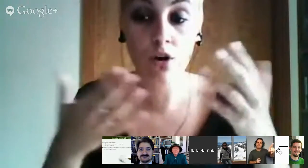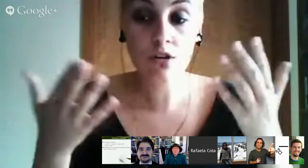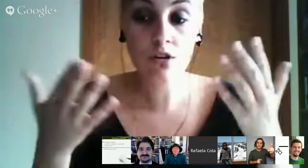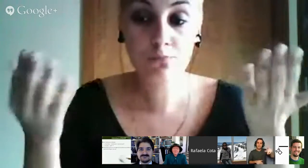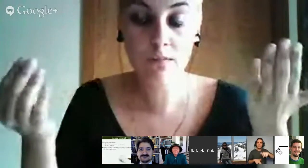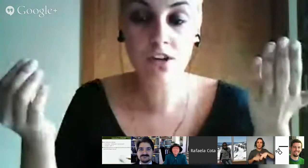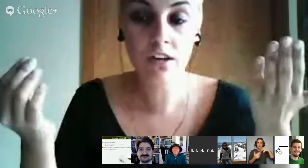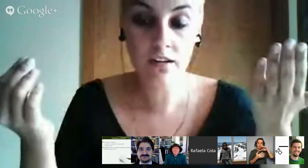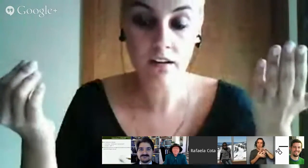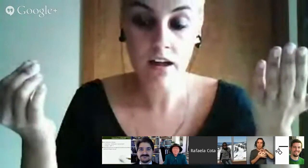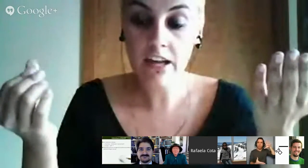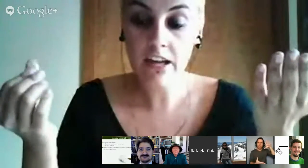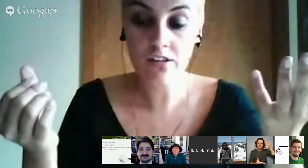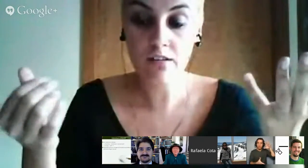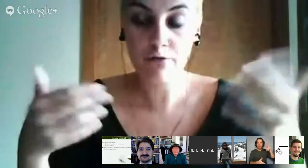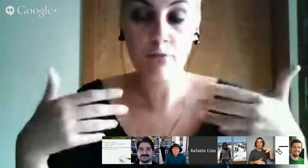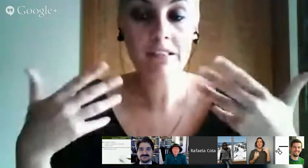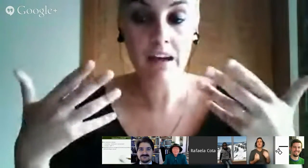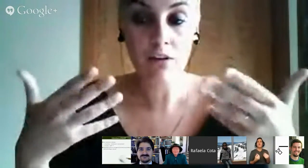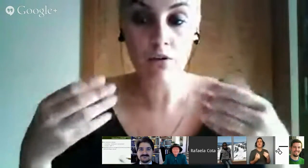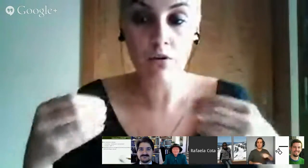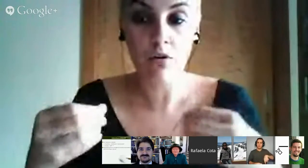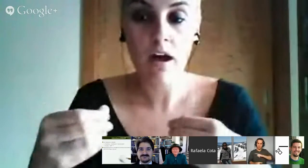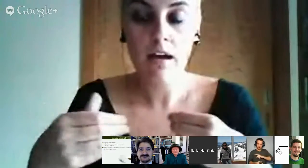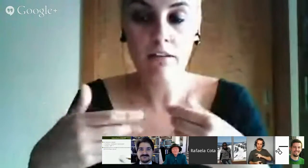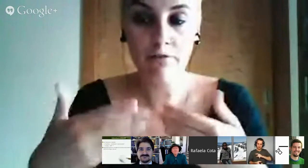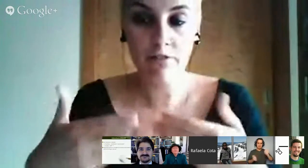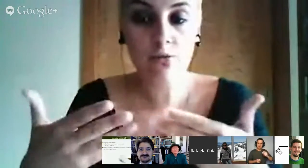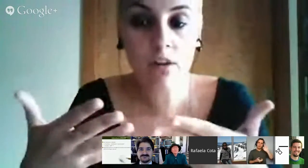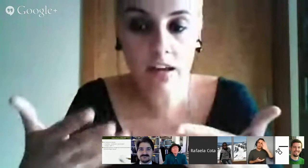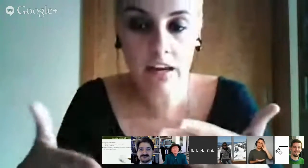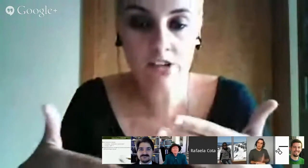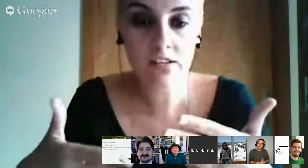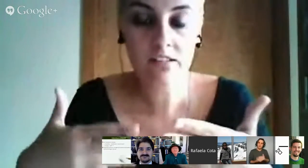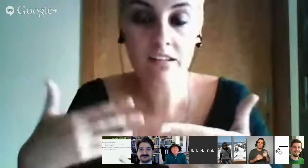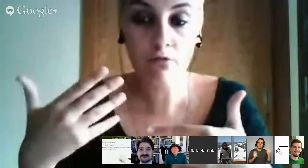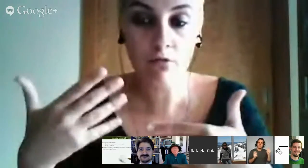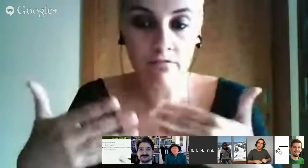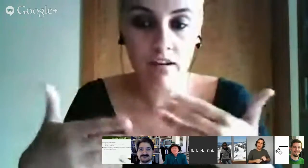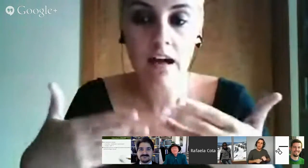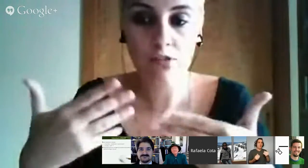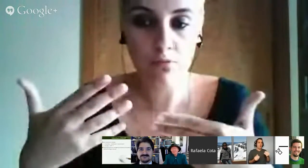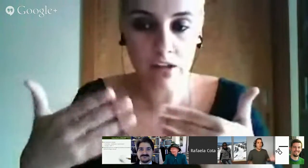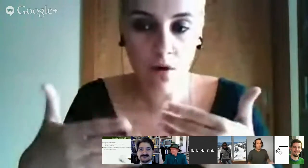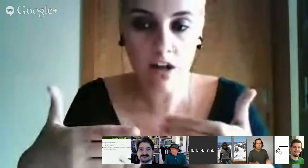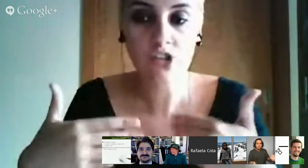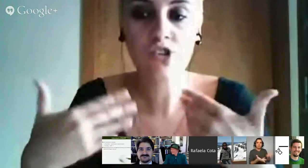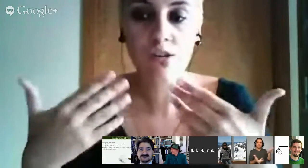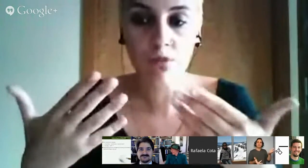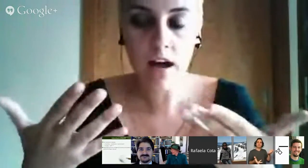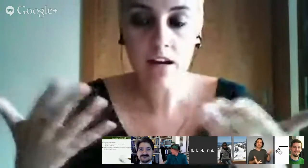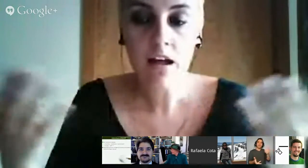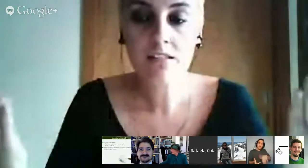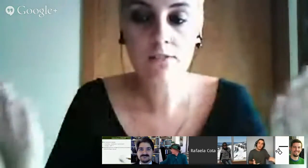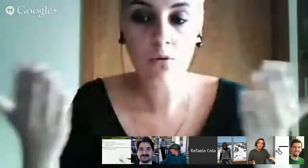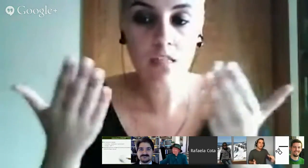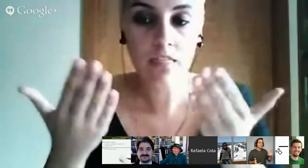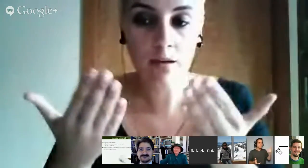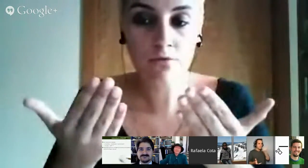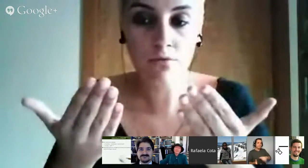nós podemos querer fomentar ou fazer com que a criança desenvolva a sua linguagem e estimular se não lhe damos